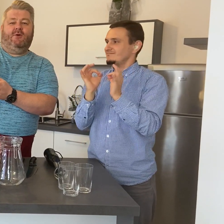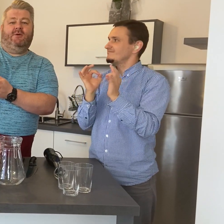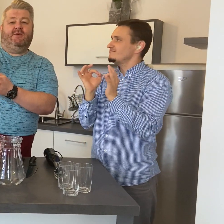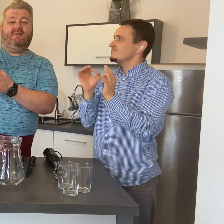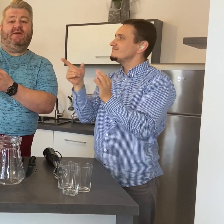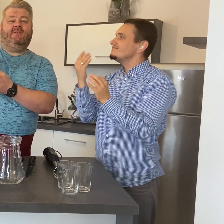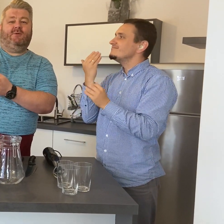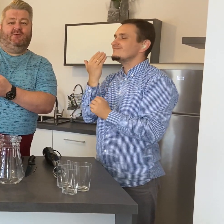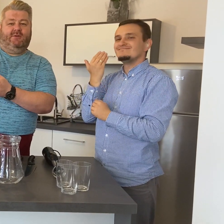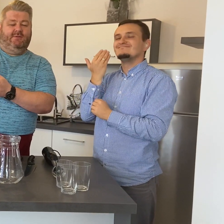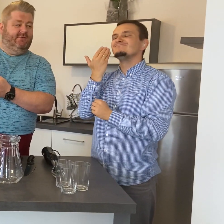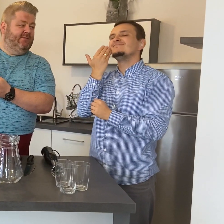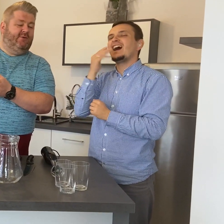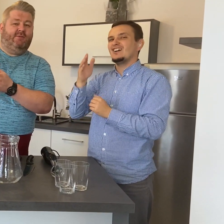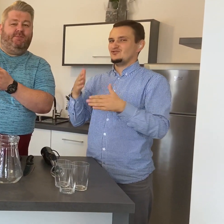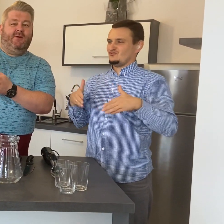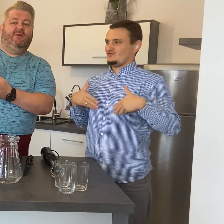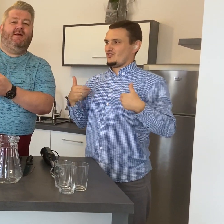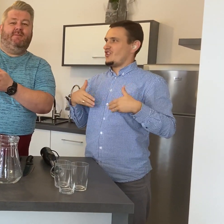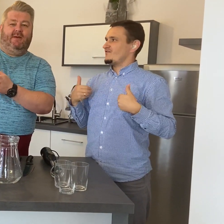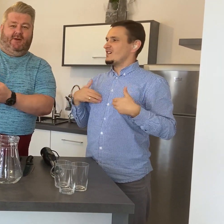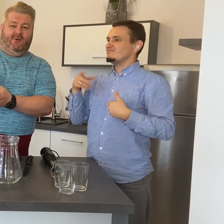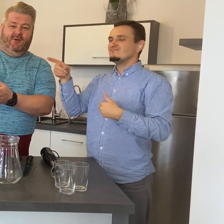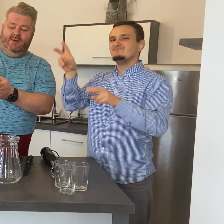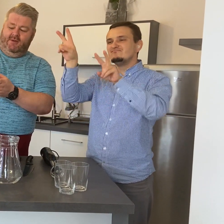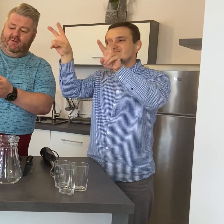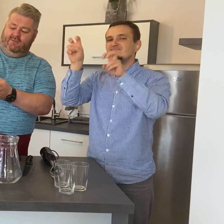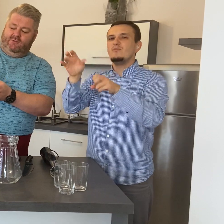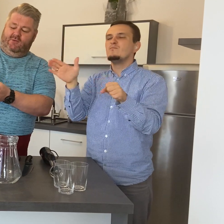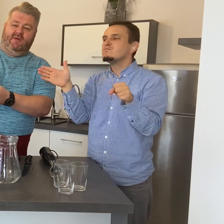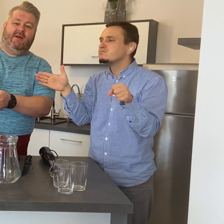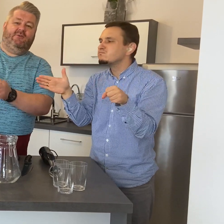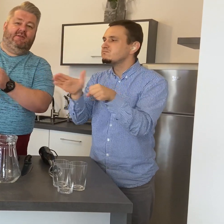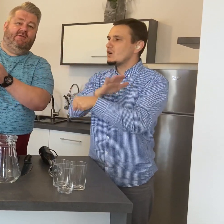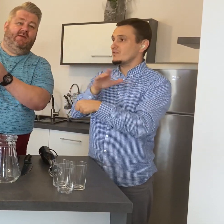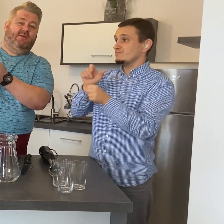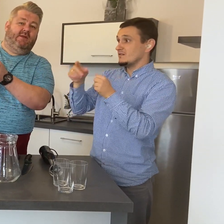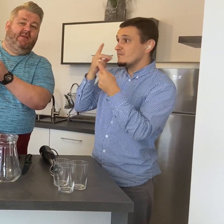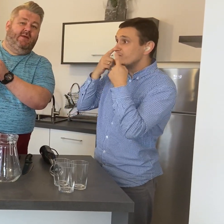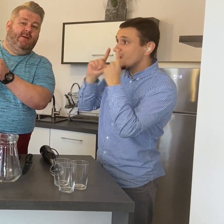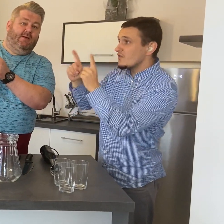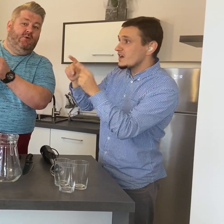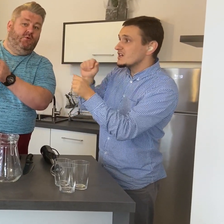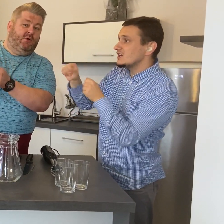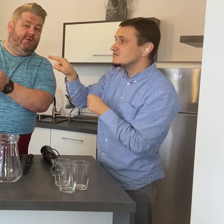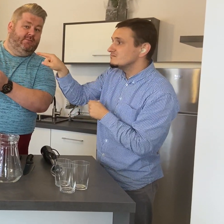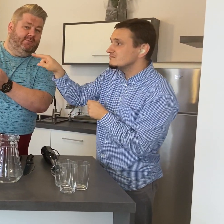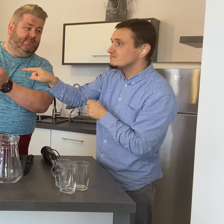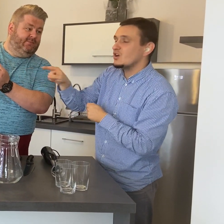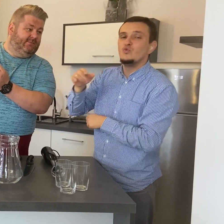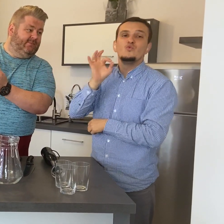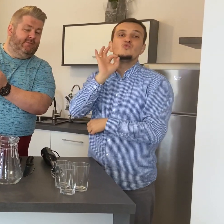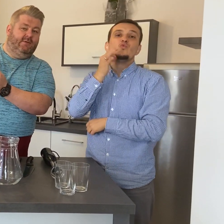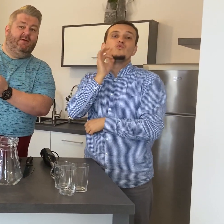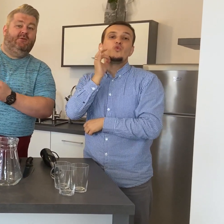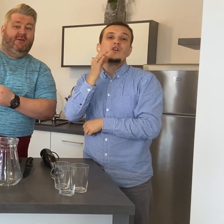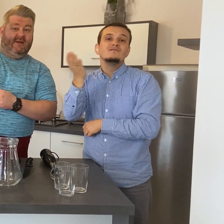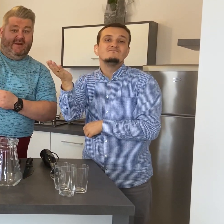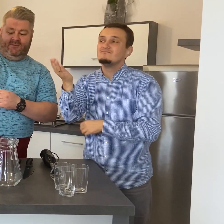jest najzdrowsze. To jest pełne mleko. Zwróćcie uwagę, że jest na to napisane junior, czyli najlepsze